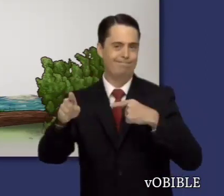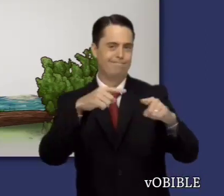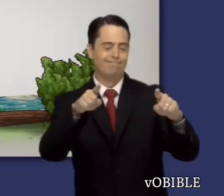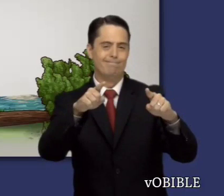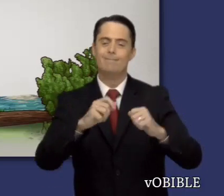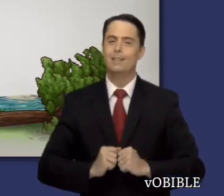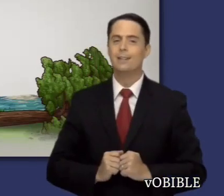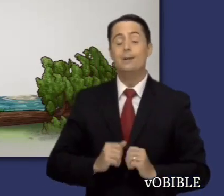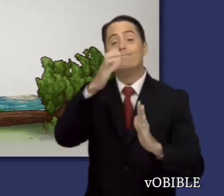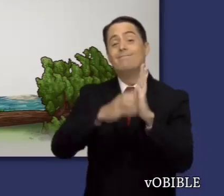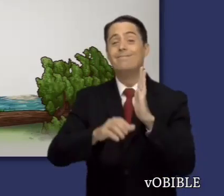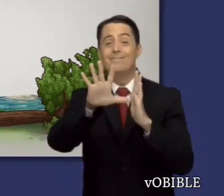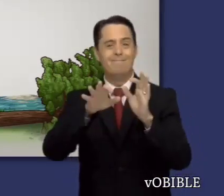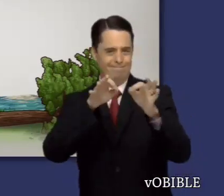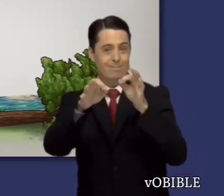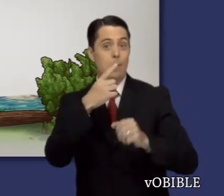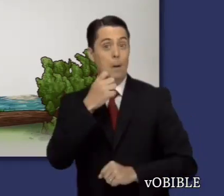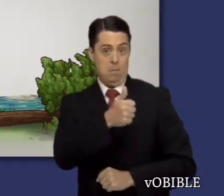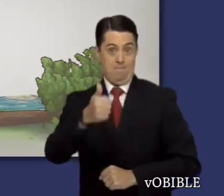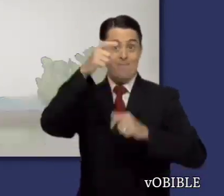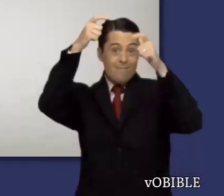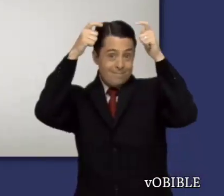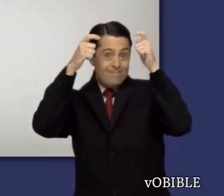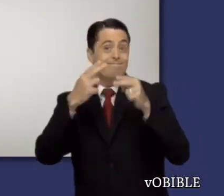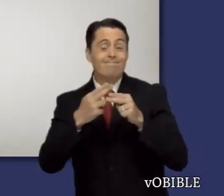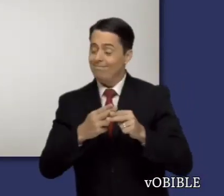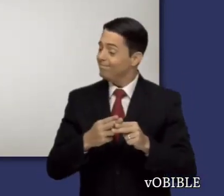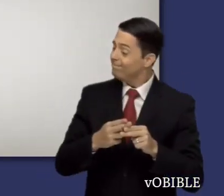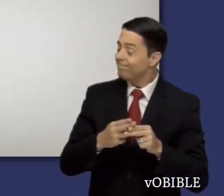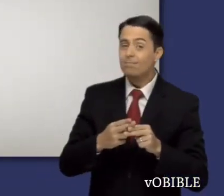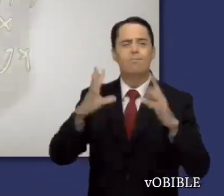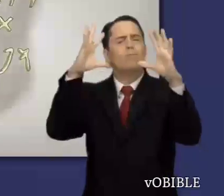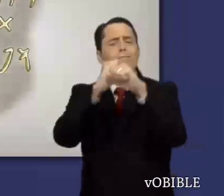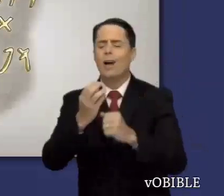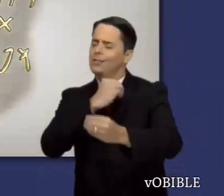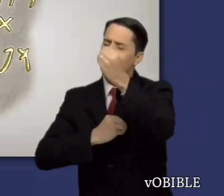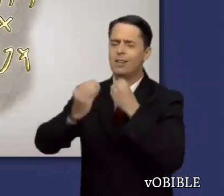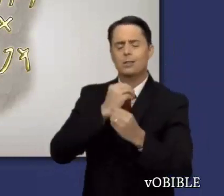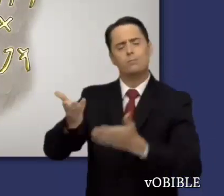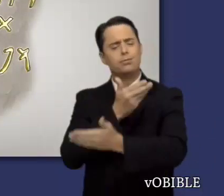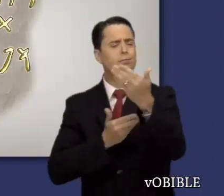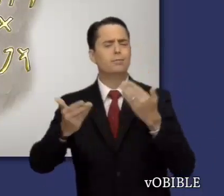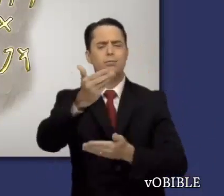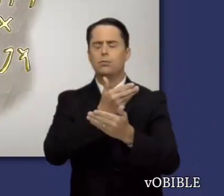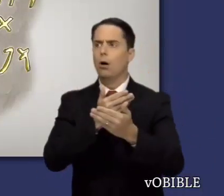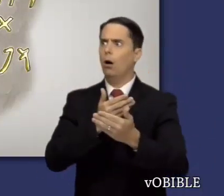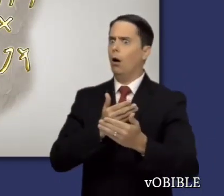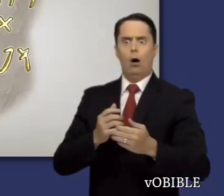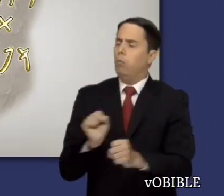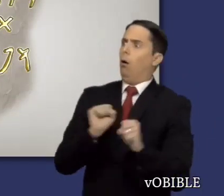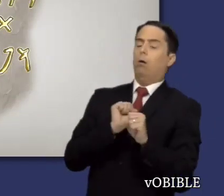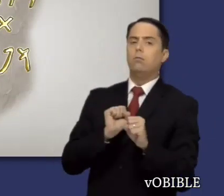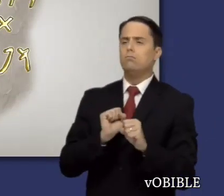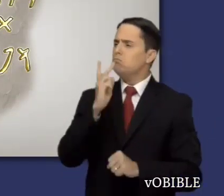tocón para indicar que la gobernación será restablecida. El capítulo 5 narra la milagrosa aparición